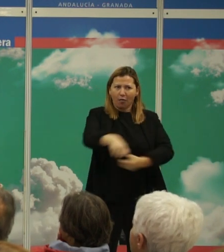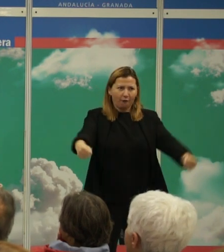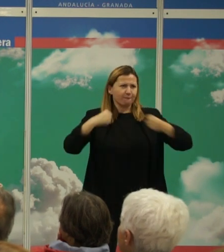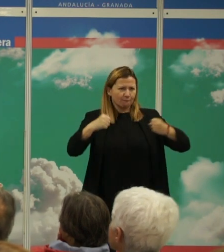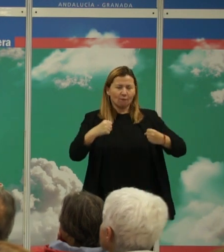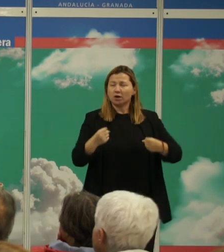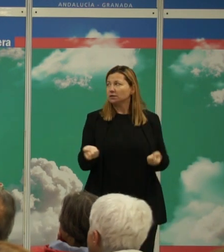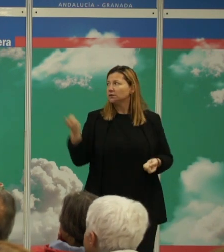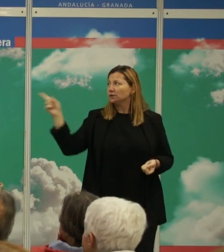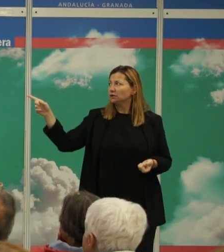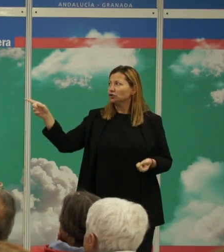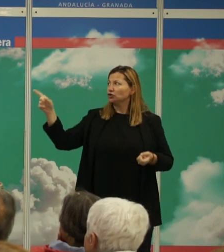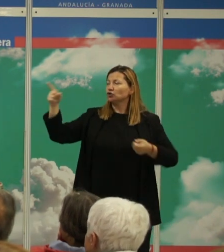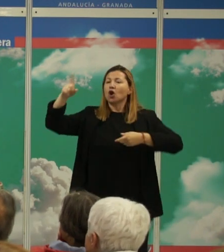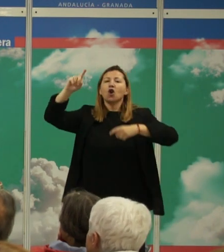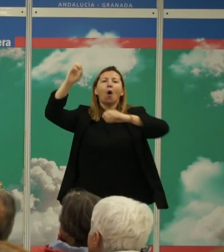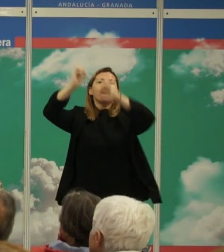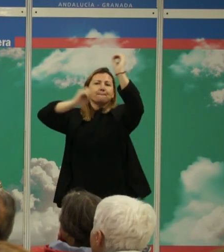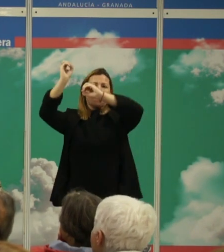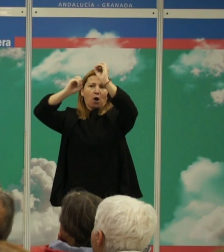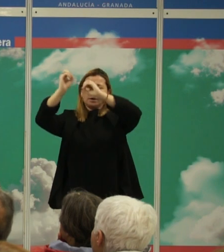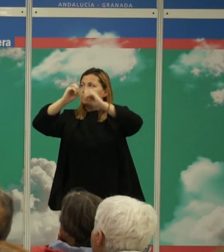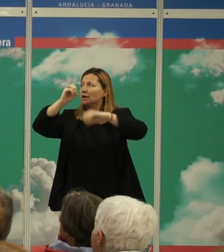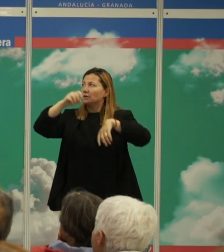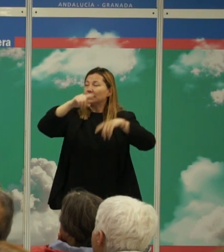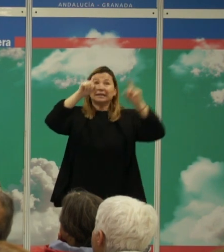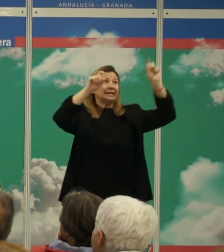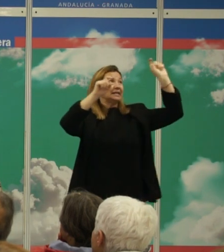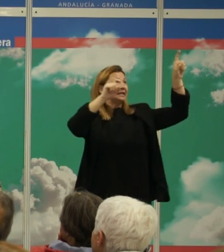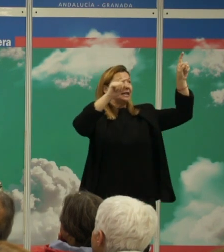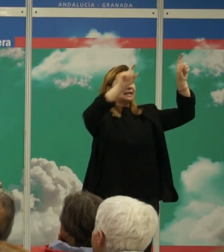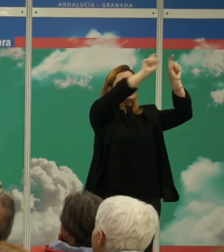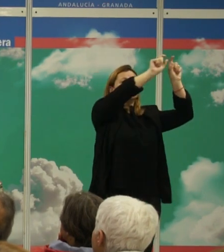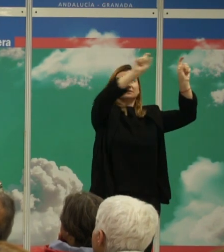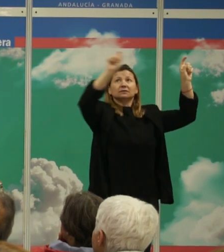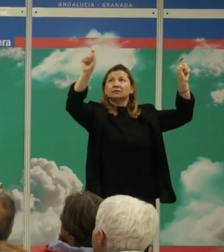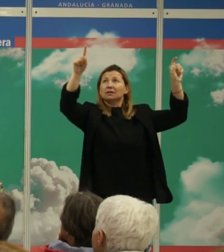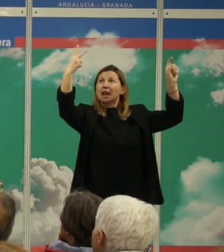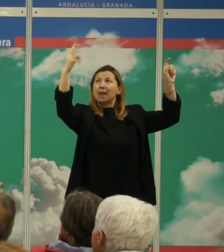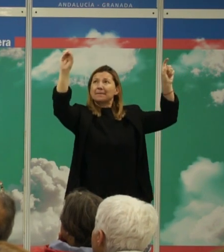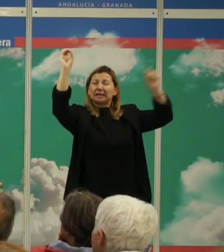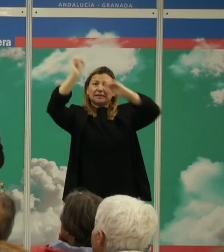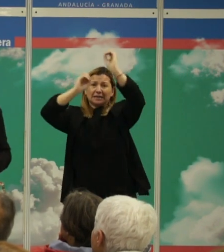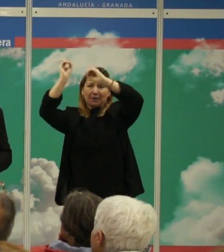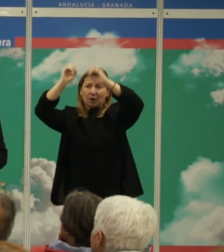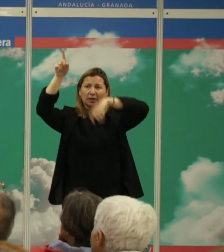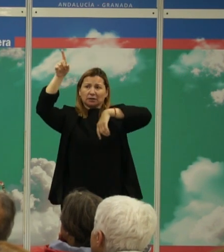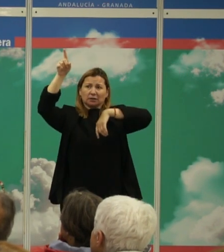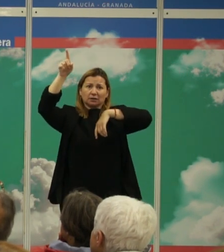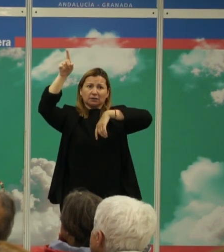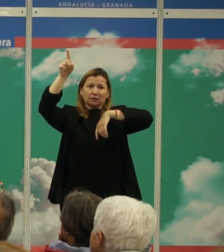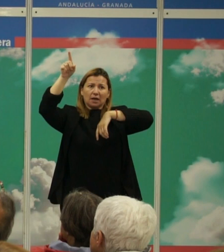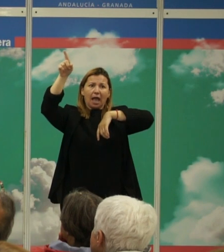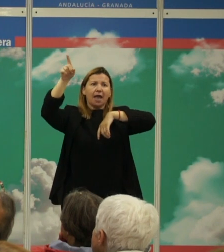estos son los porcentajes es decir esta especie el 20% de los individuos que se mueren lo mata un con